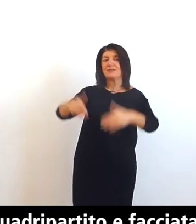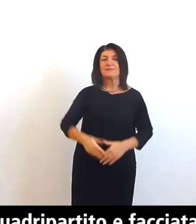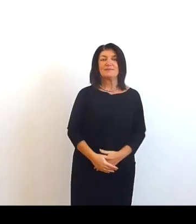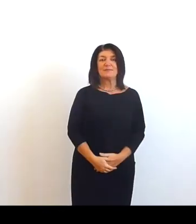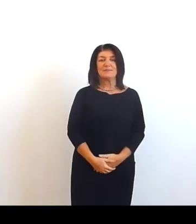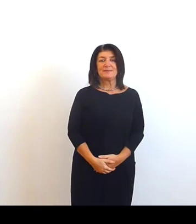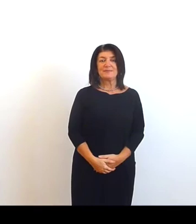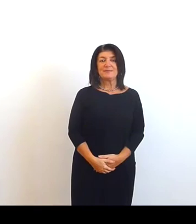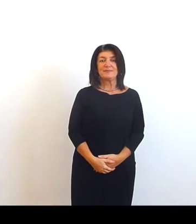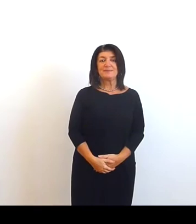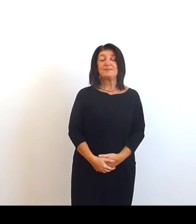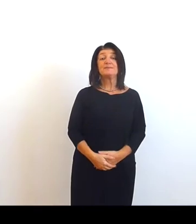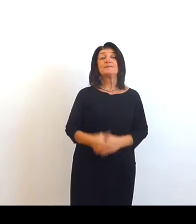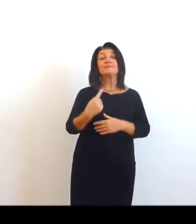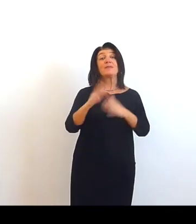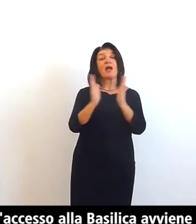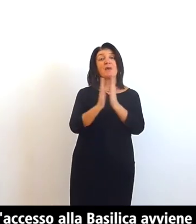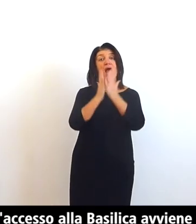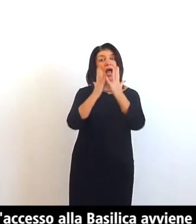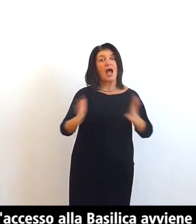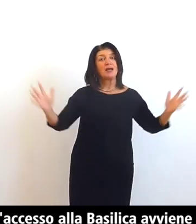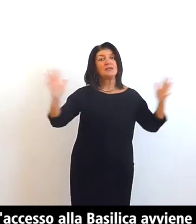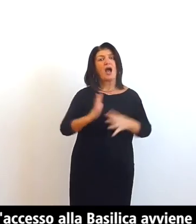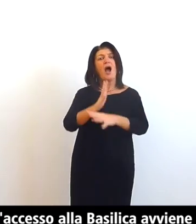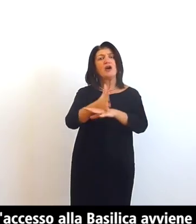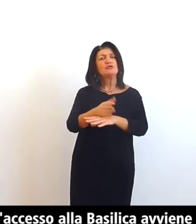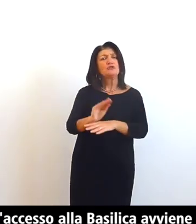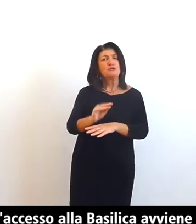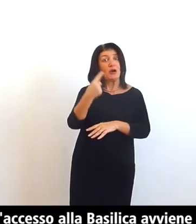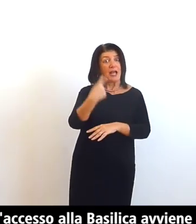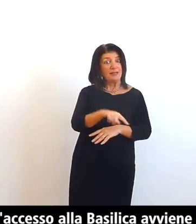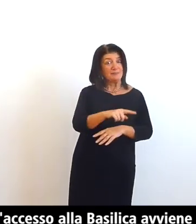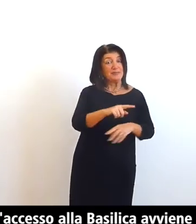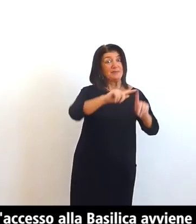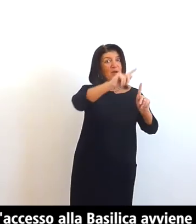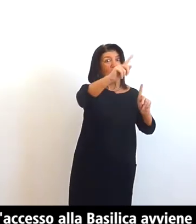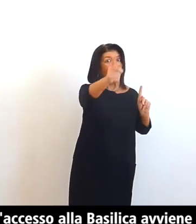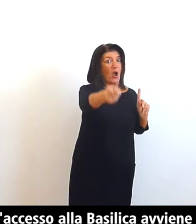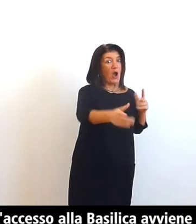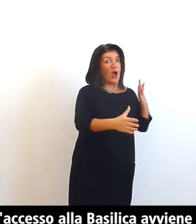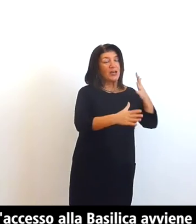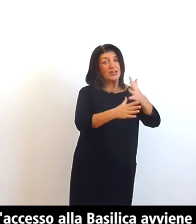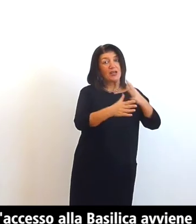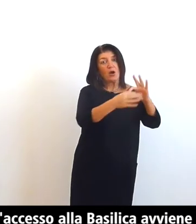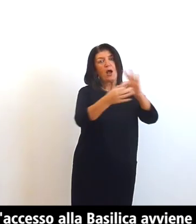l'accesso alla basilica avviene attraverso un quadriportico numero 1 il cui